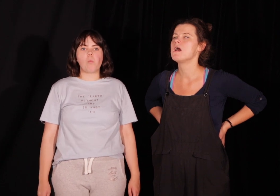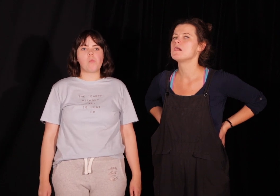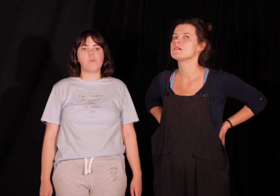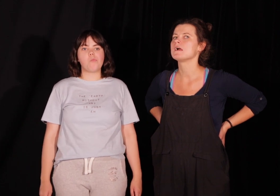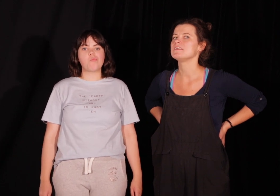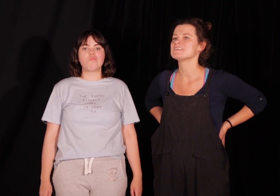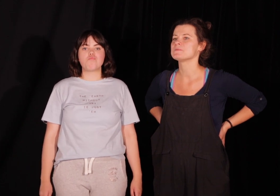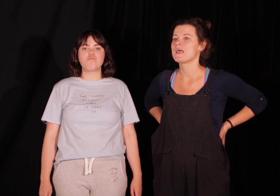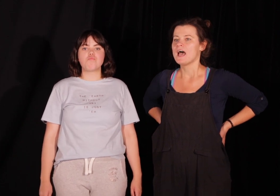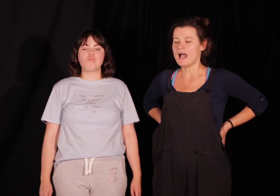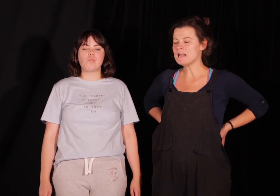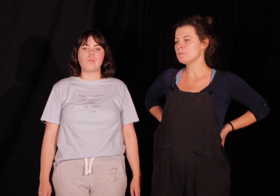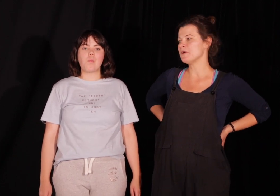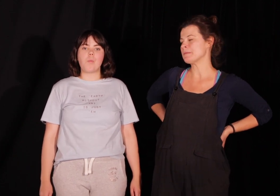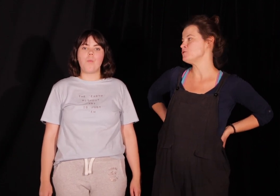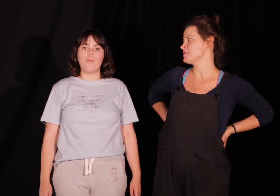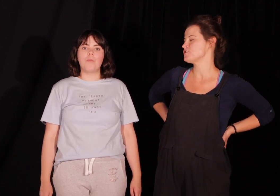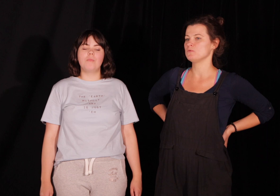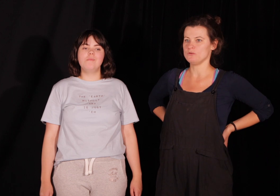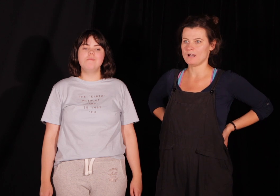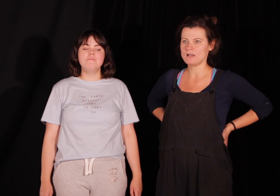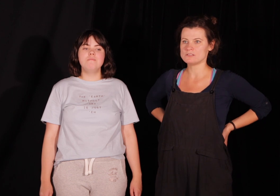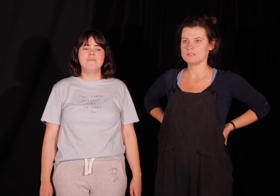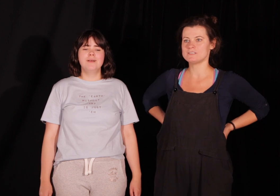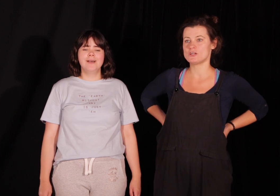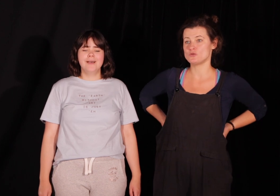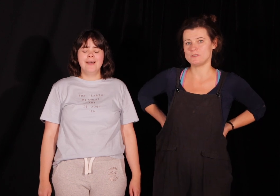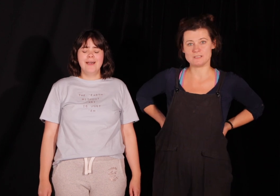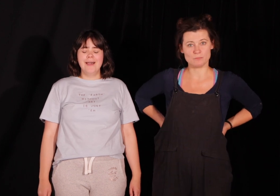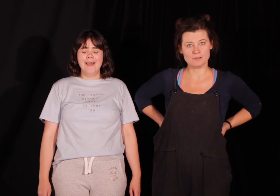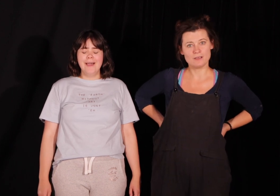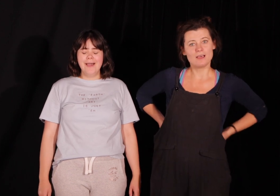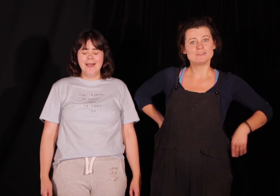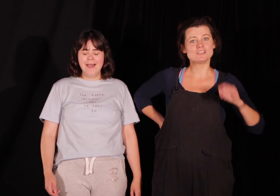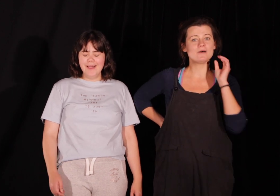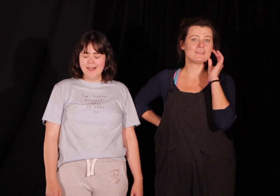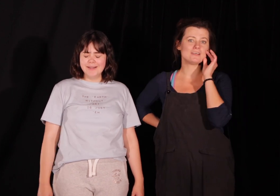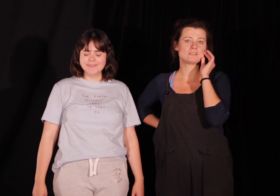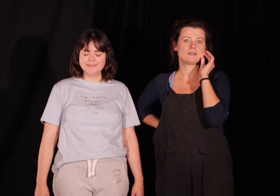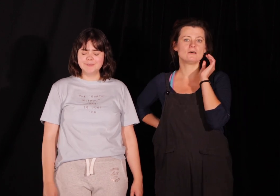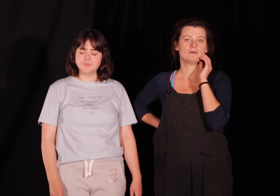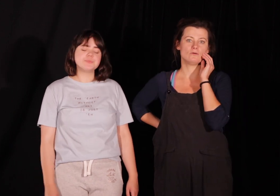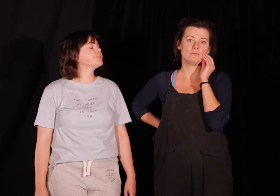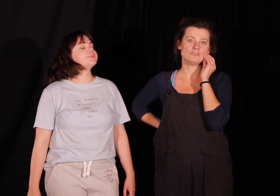Tak jest. Ale moja mamusia zawsze mówiła, że nie wystarczy umyć zęby, trzeba też umyć